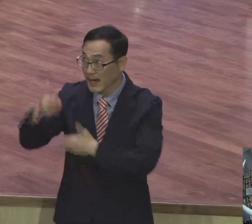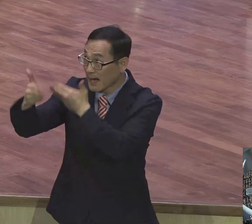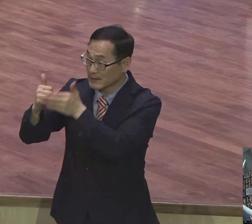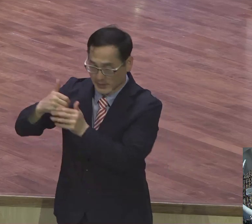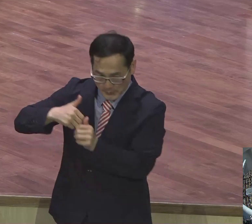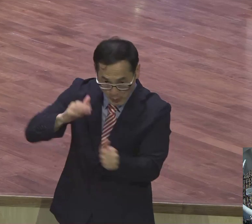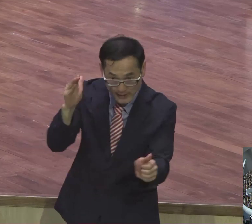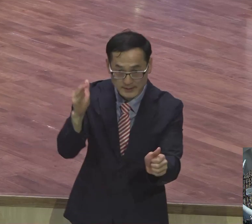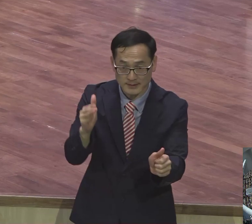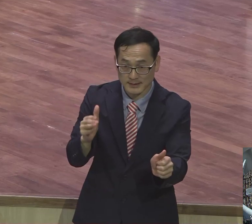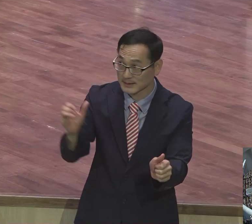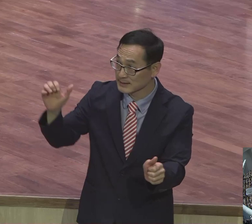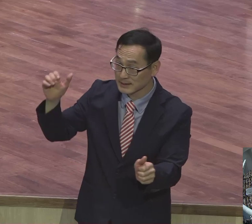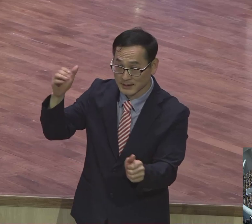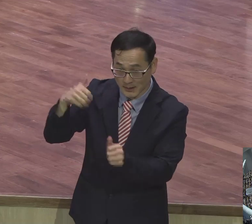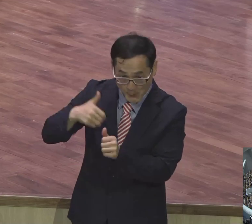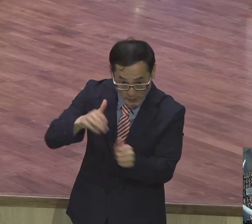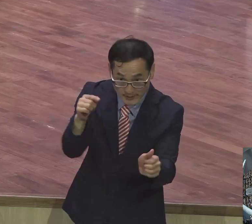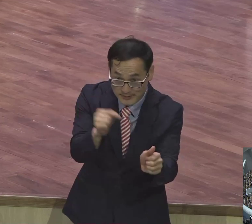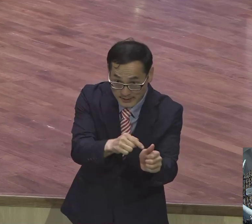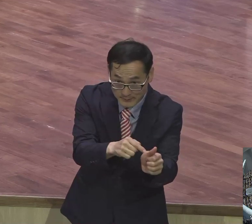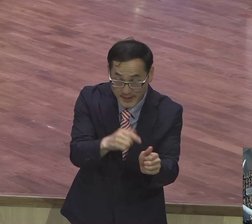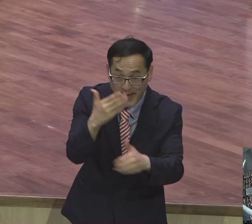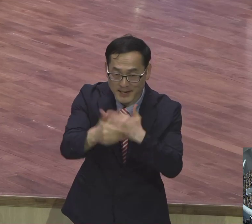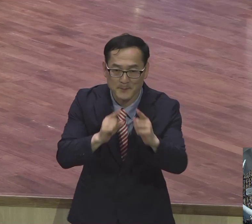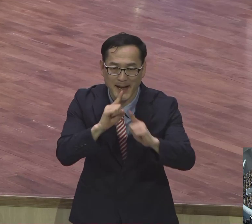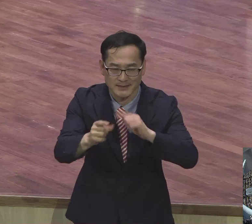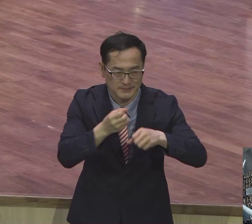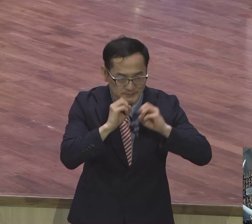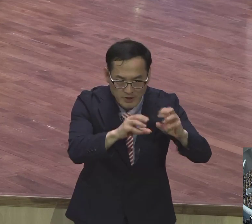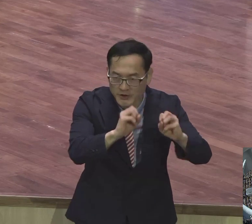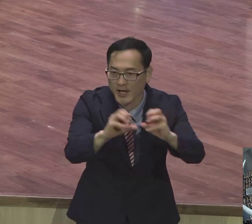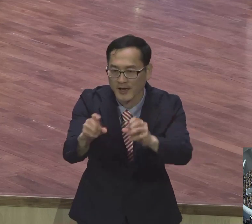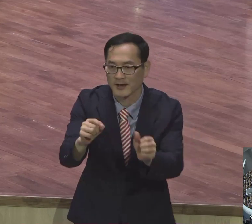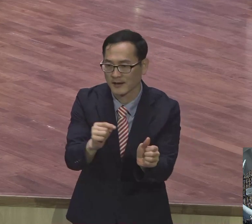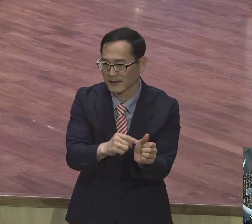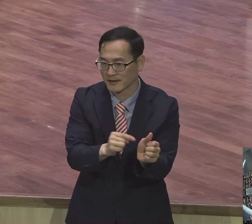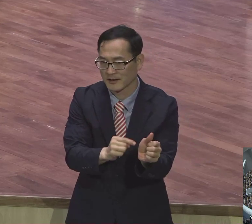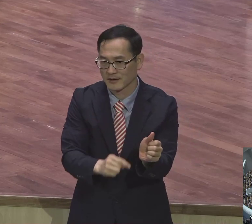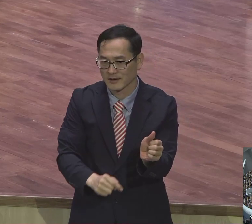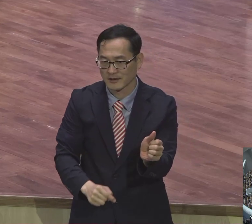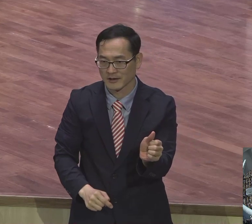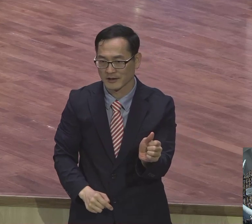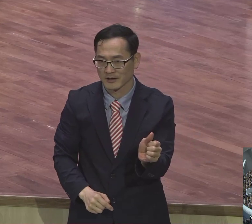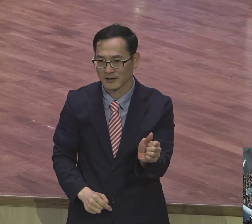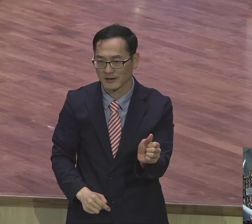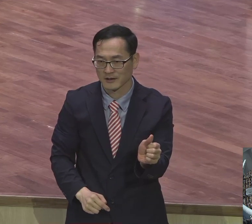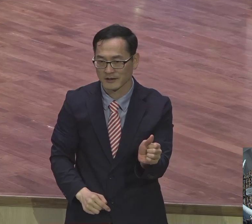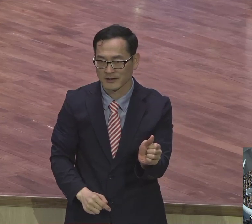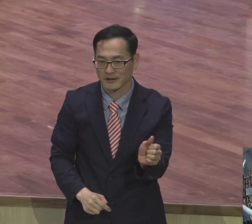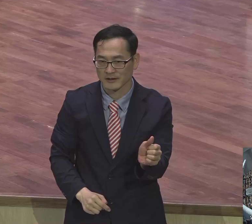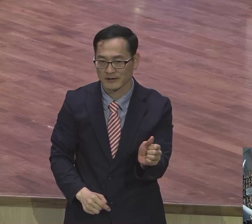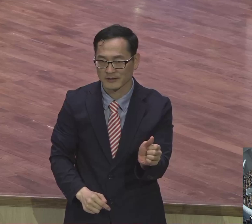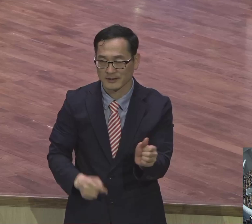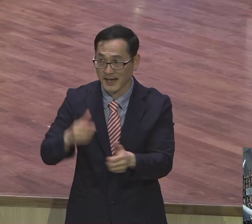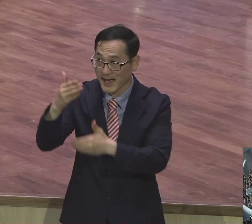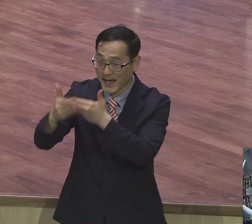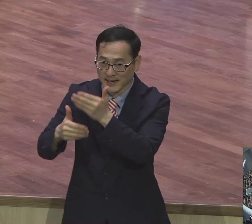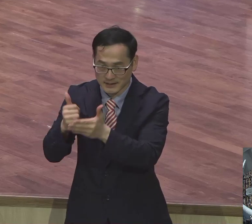하나님의 말씀을 하나니 이는 하나님의 성령을 한량없이 주십니다.